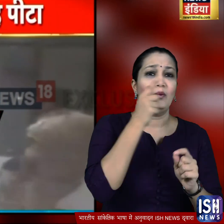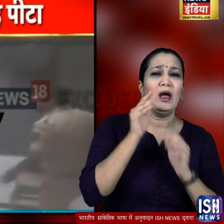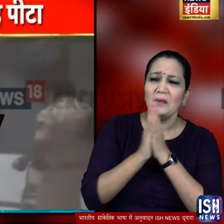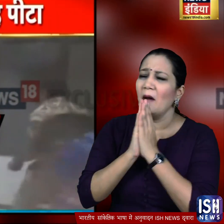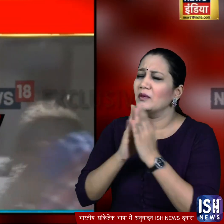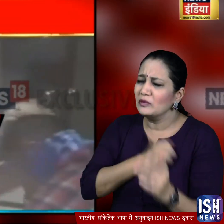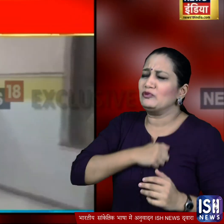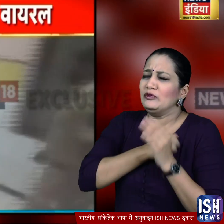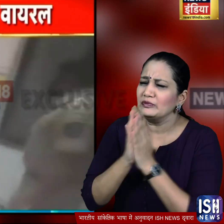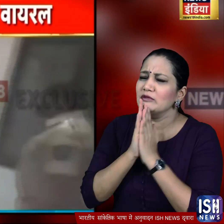माफी मांगता रहा